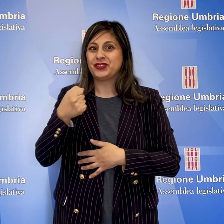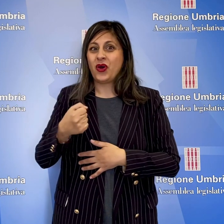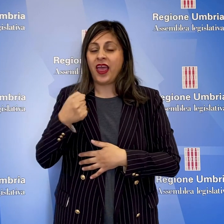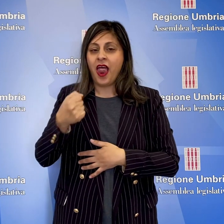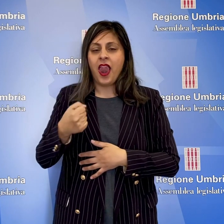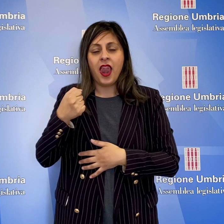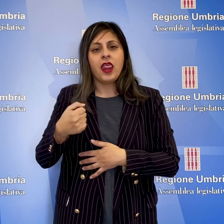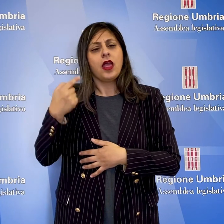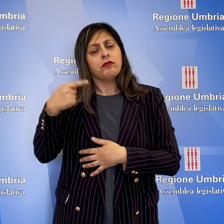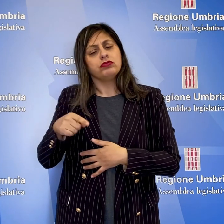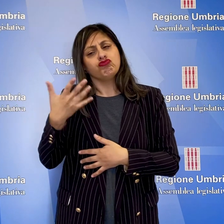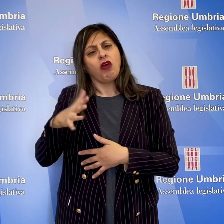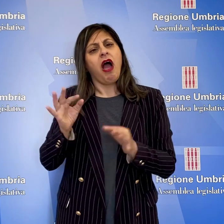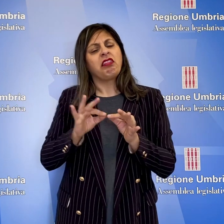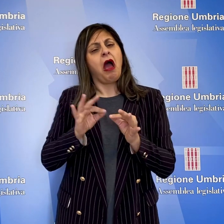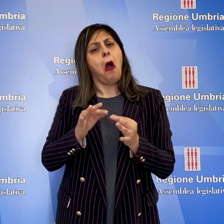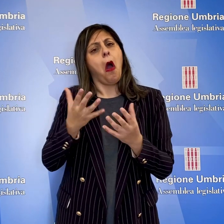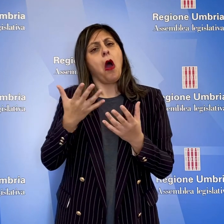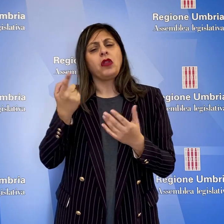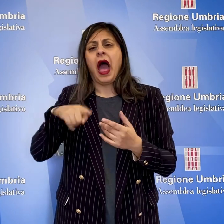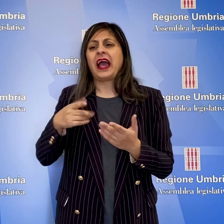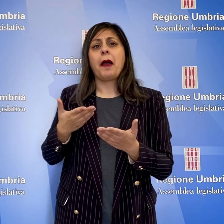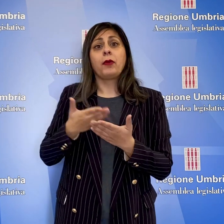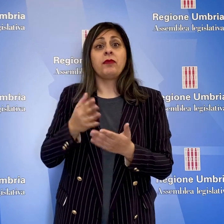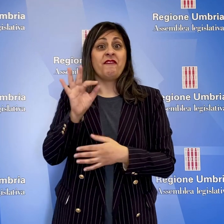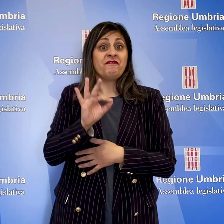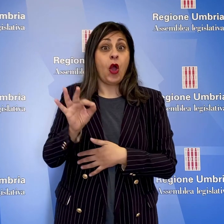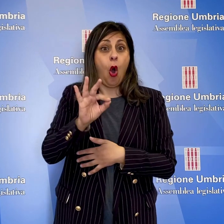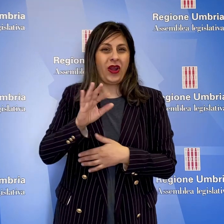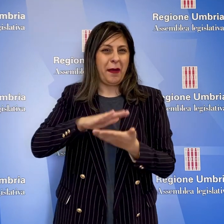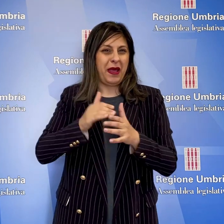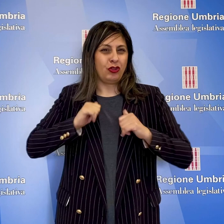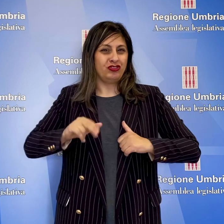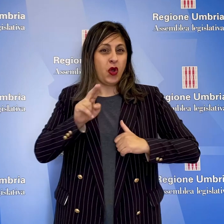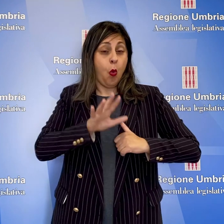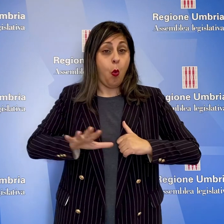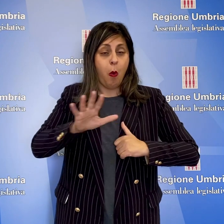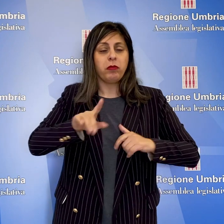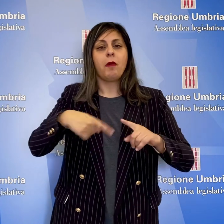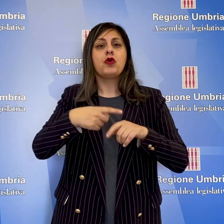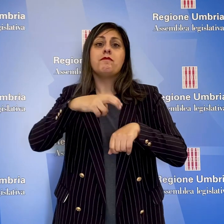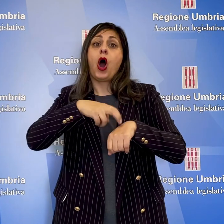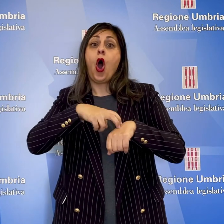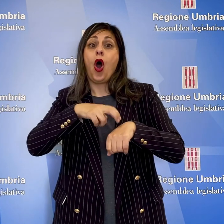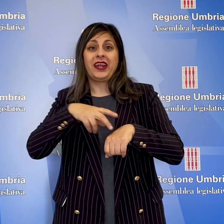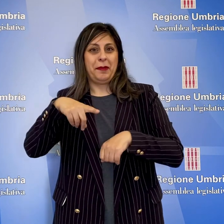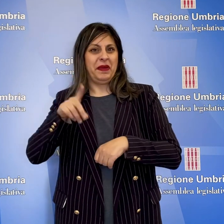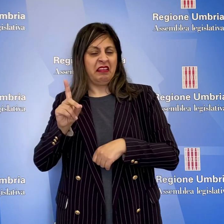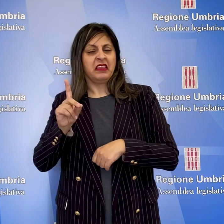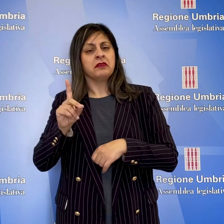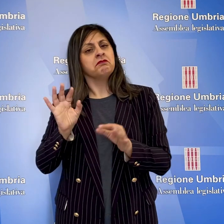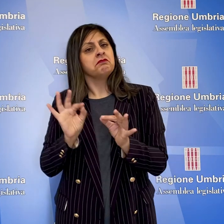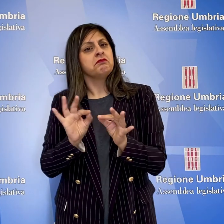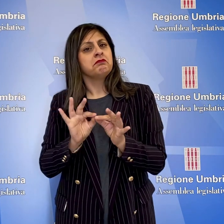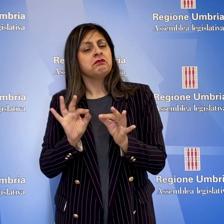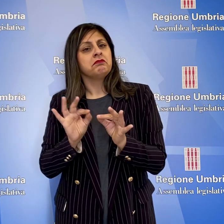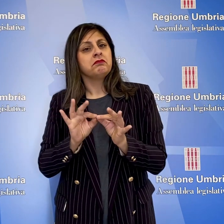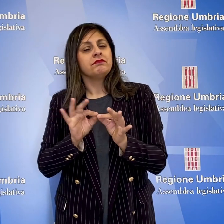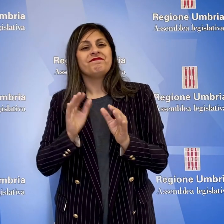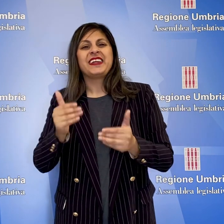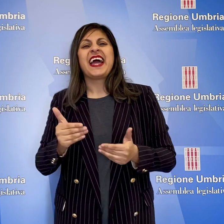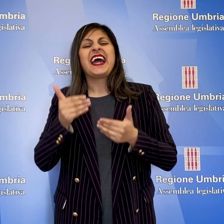Stefano Pastorelli, sulla quale si sono detti d'accordo i proponenti Andrea Fora, patto civico per l'Umbria, e Tommaso Bori, partito